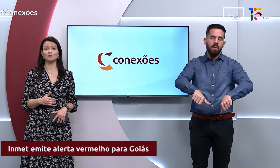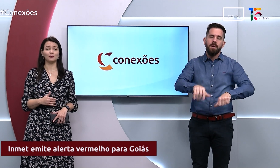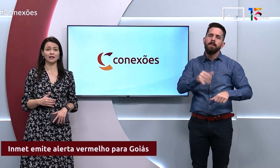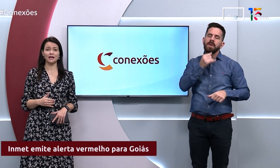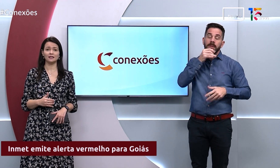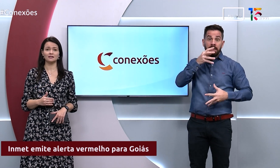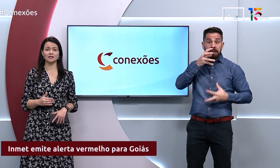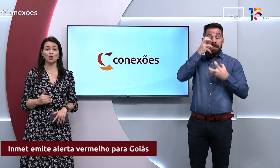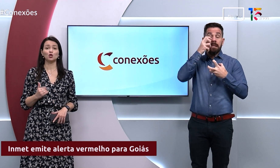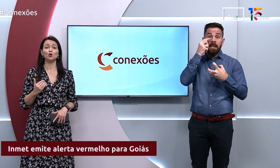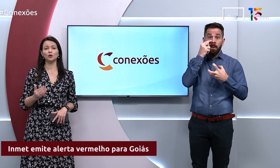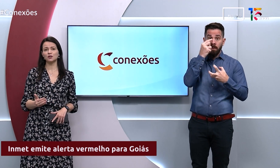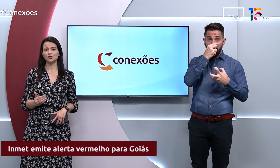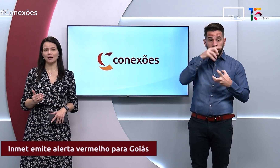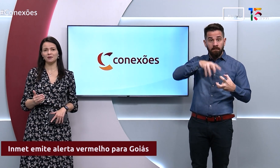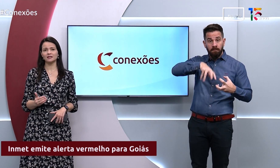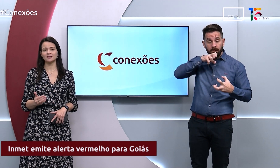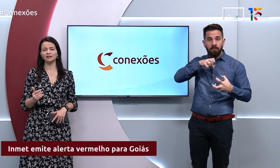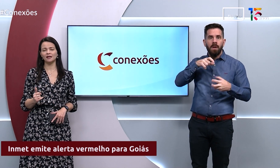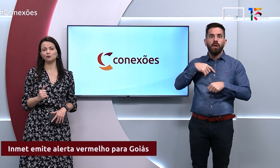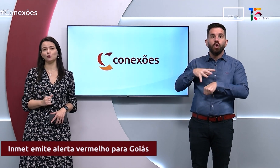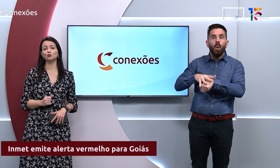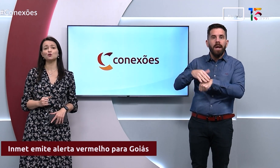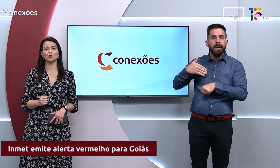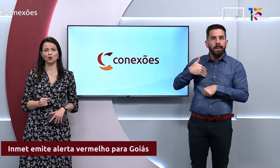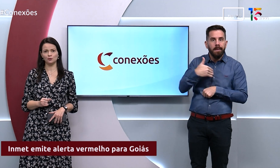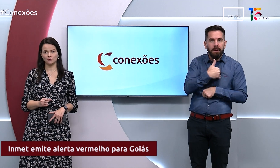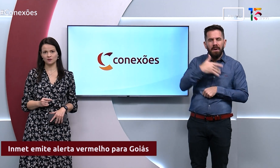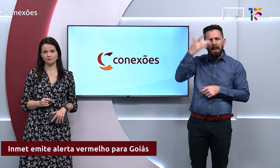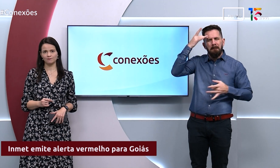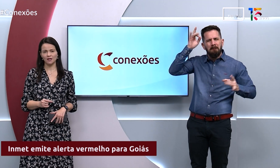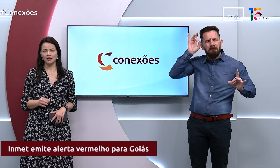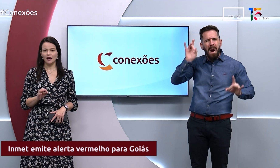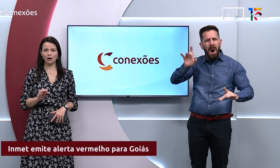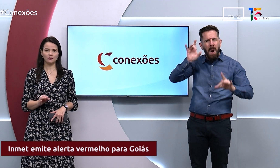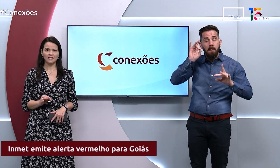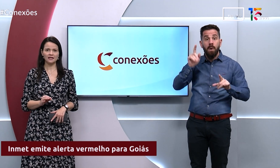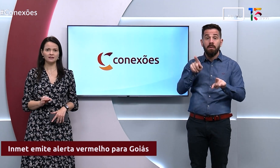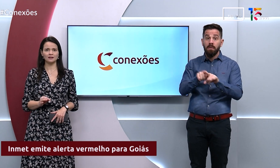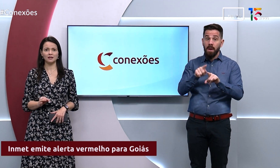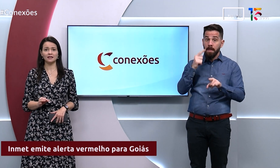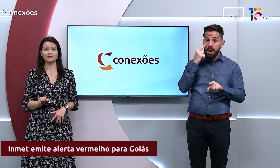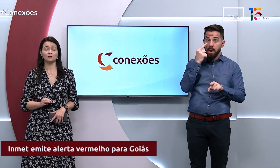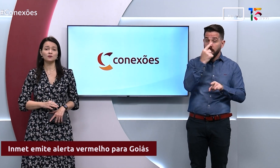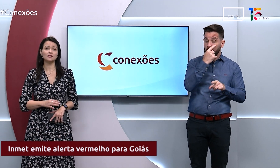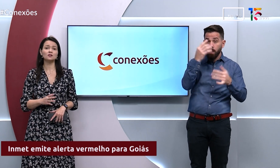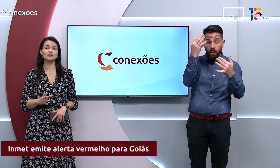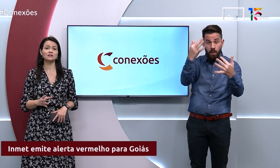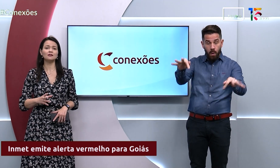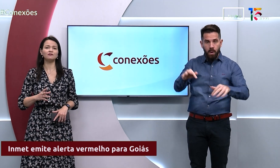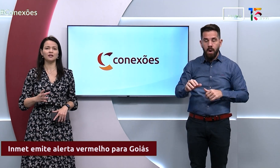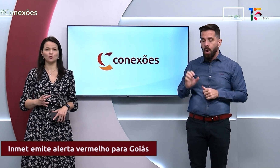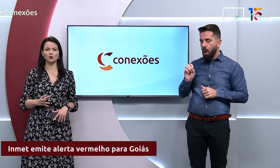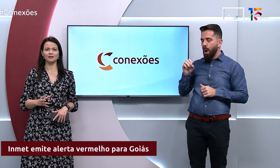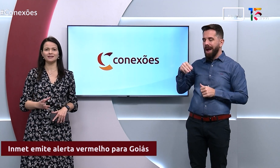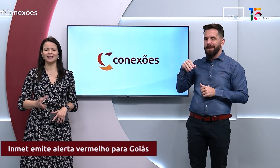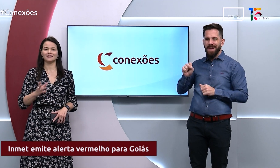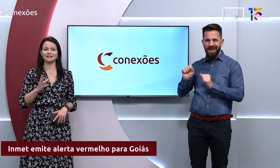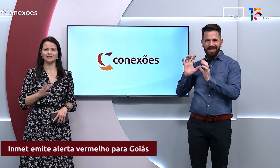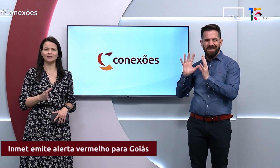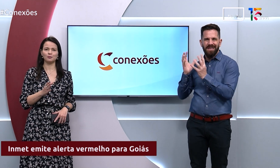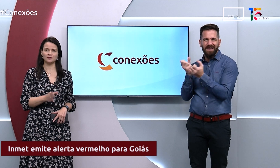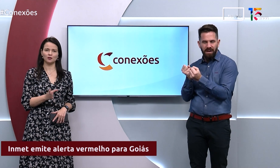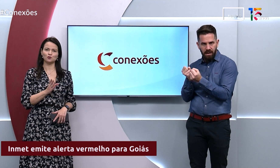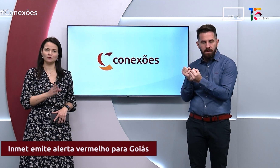doenças pulmonares, dores de cabeça e ardor nos olhos. A OMS estabelece que os índices inferiores